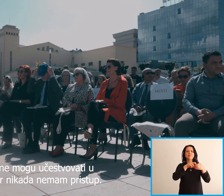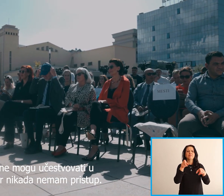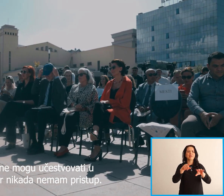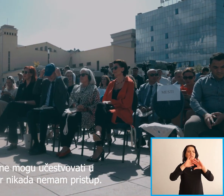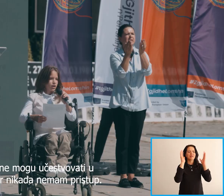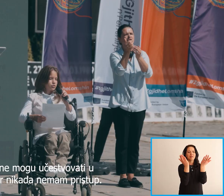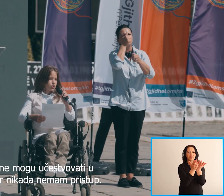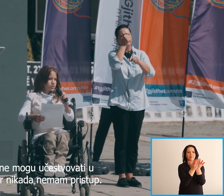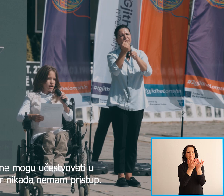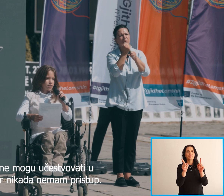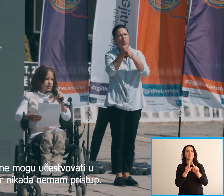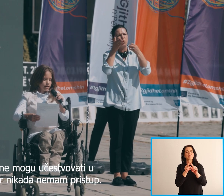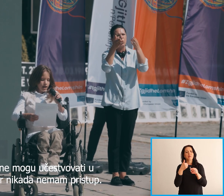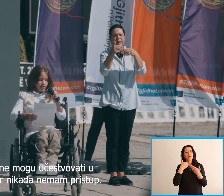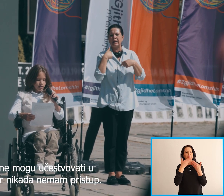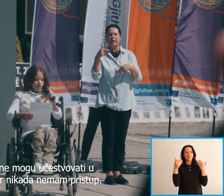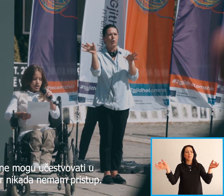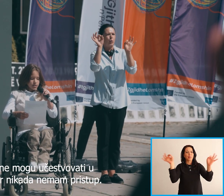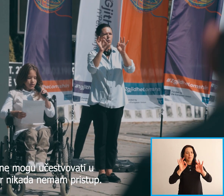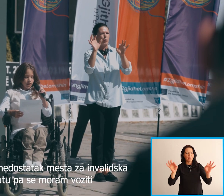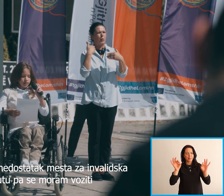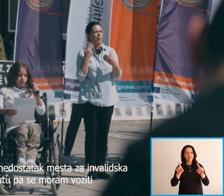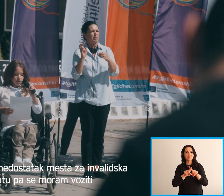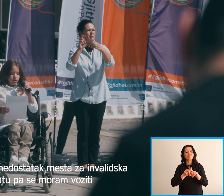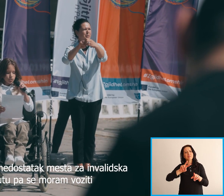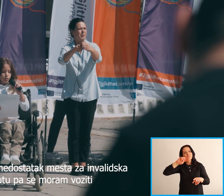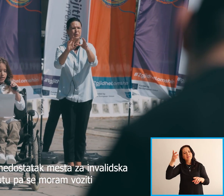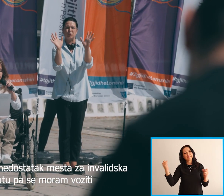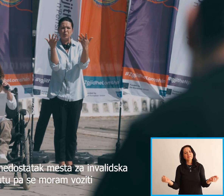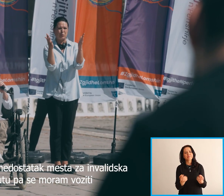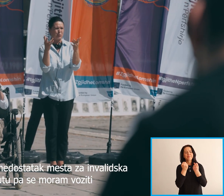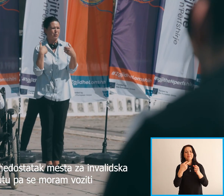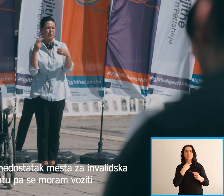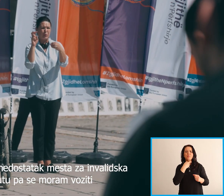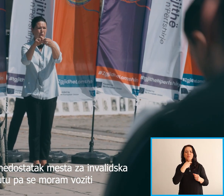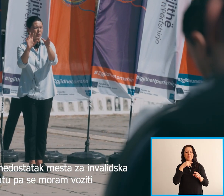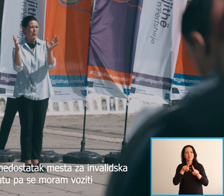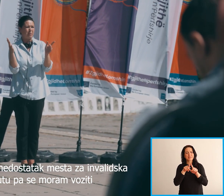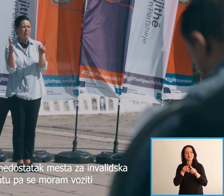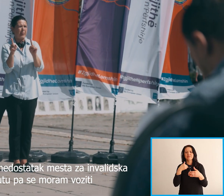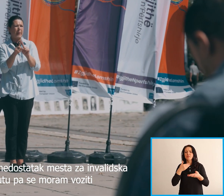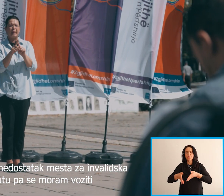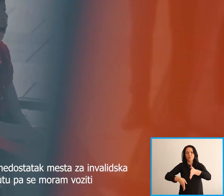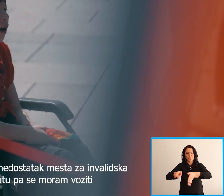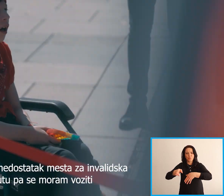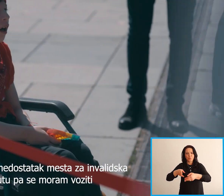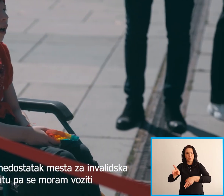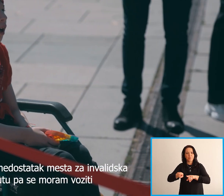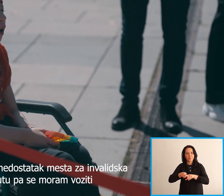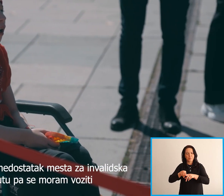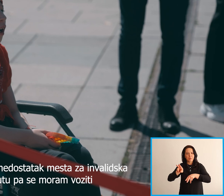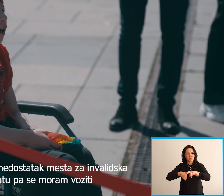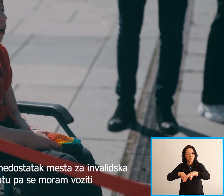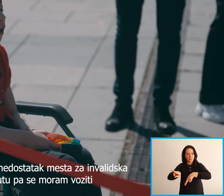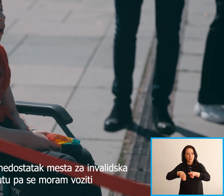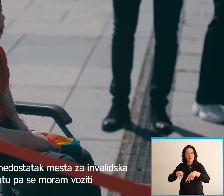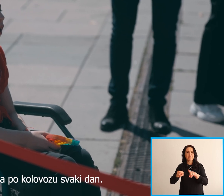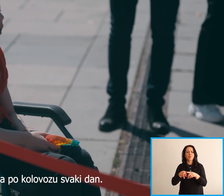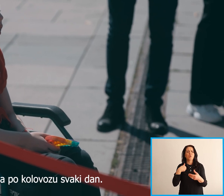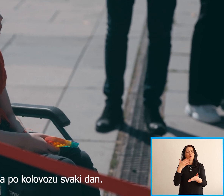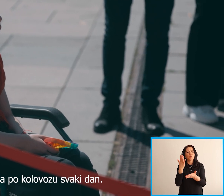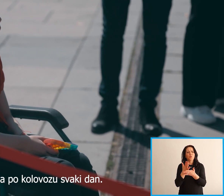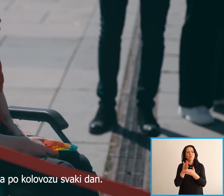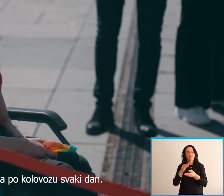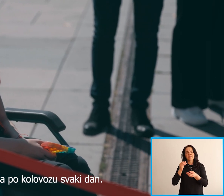marrë pjesë për shkak se nuk kam qasja as njëherë Sfitat tjetër është mungesja e apësirave për karoësave në rrugë Mu duhet të nga spërshjëtit në